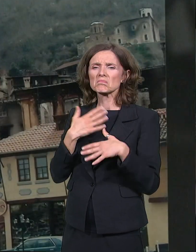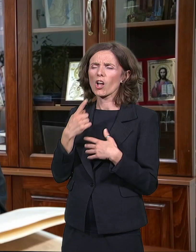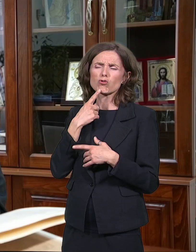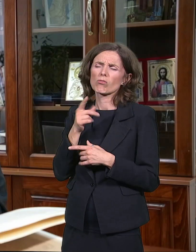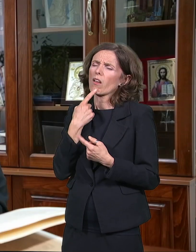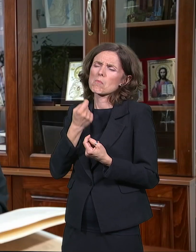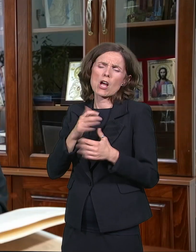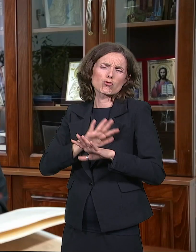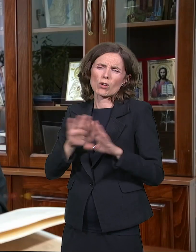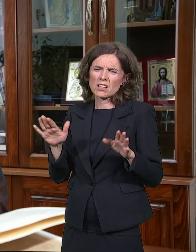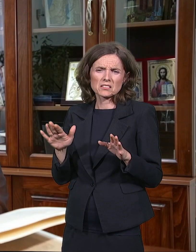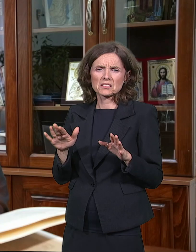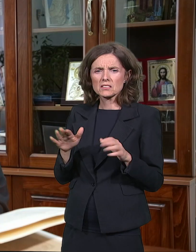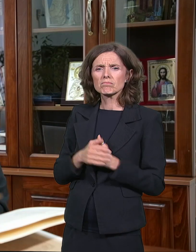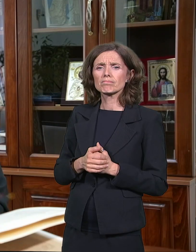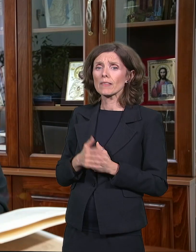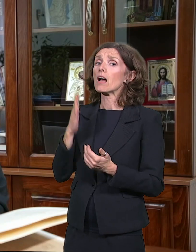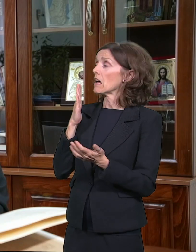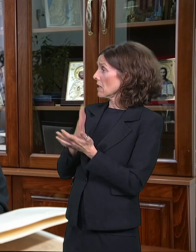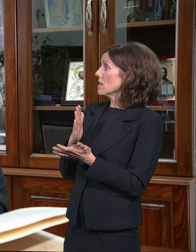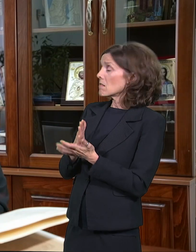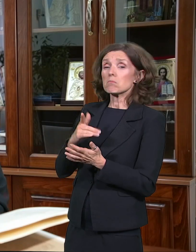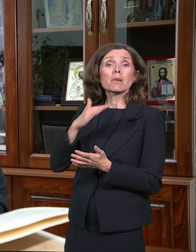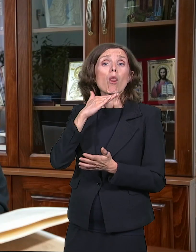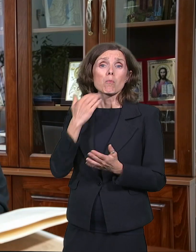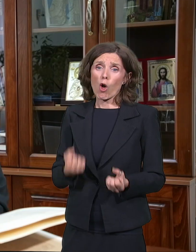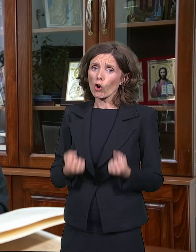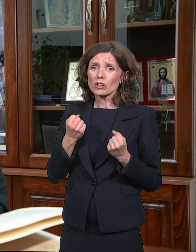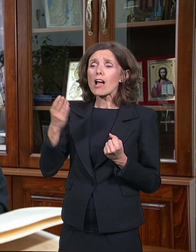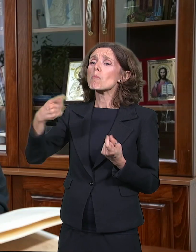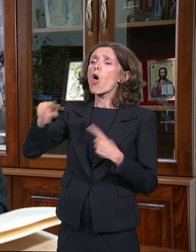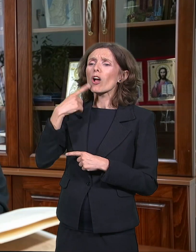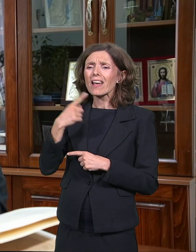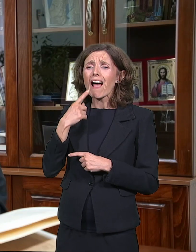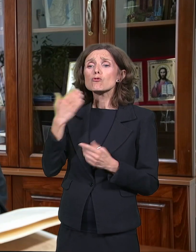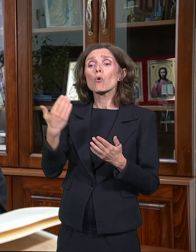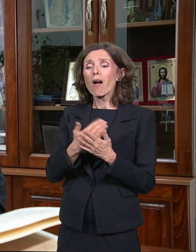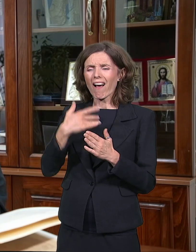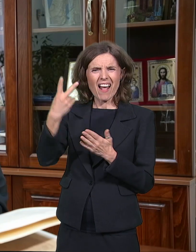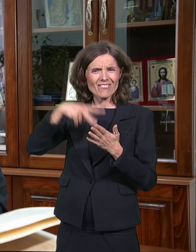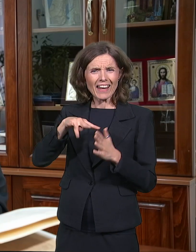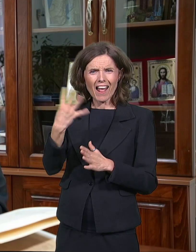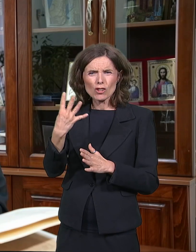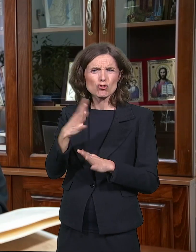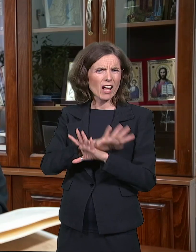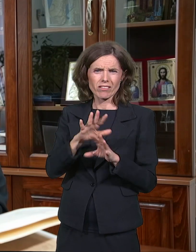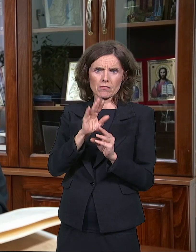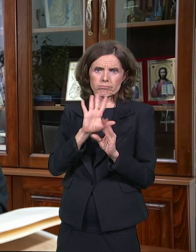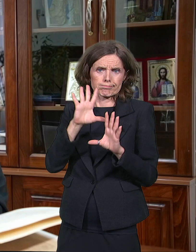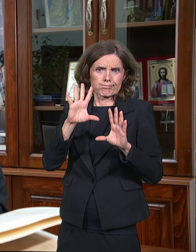Prosto je bilo teško i za mnoga nezamislivo obnoviti rad škole u uslovima